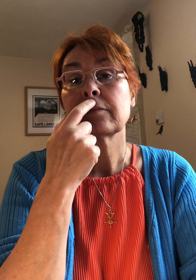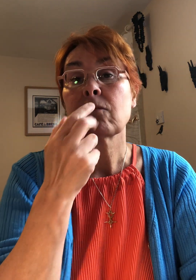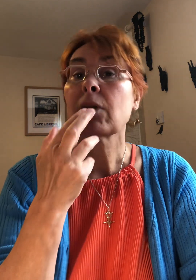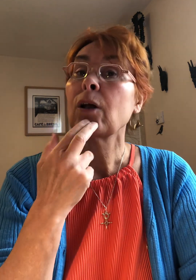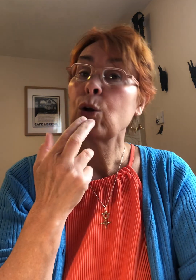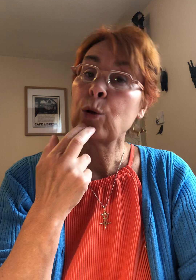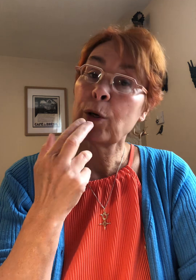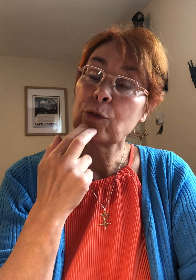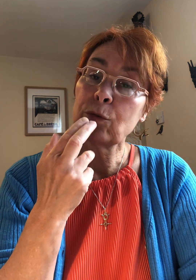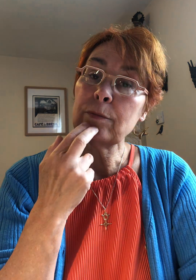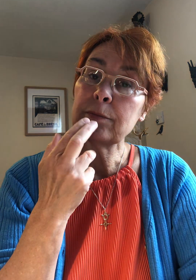le menton